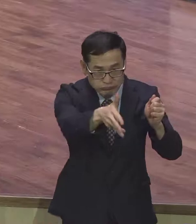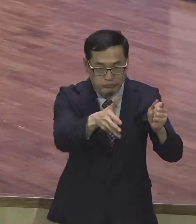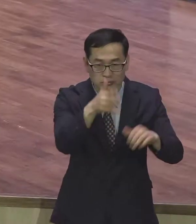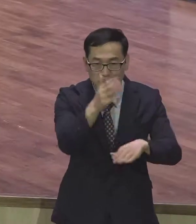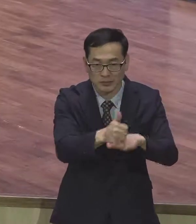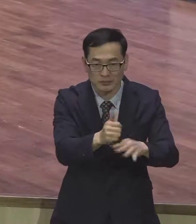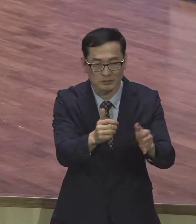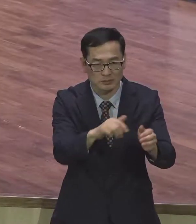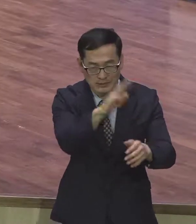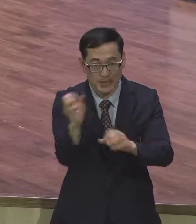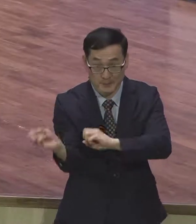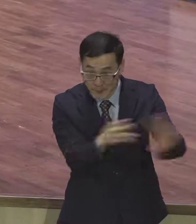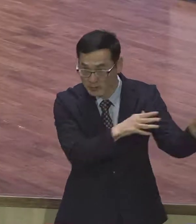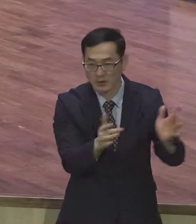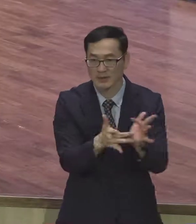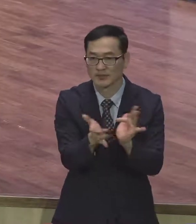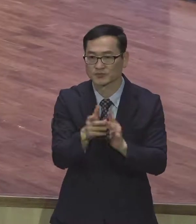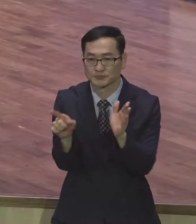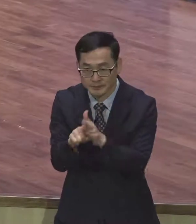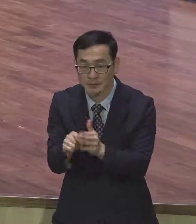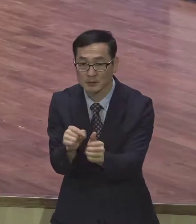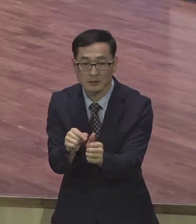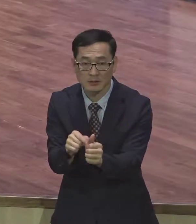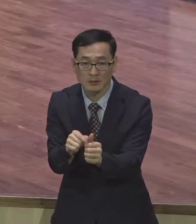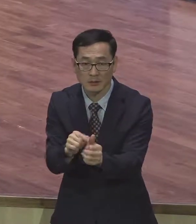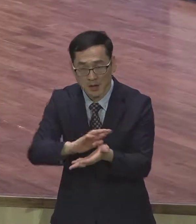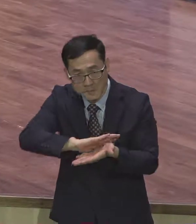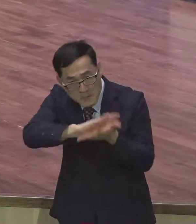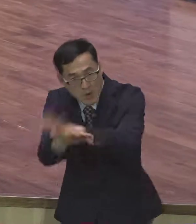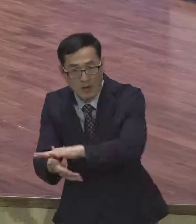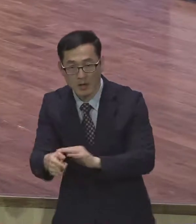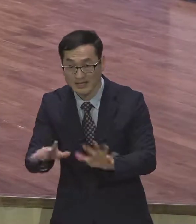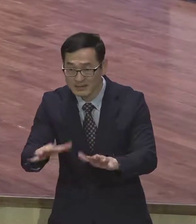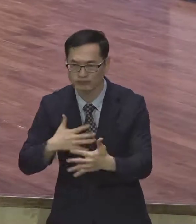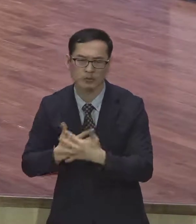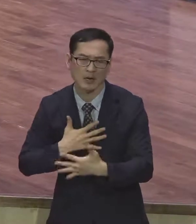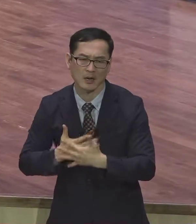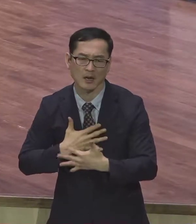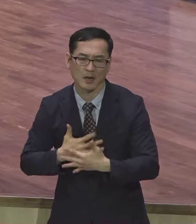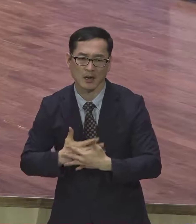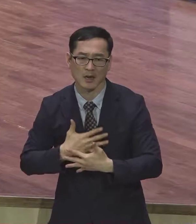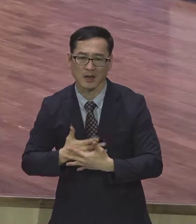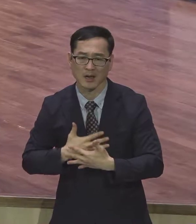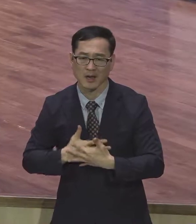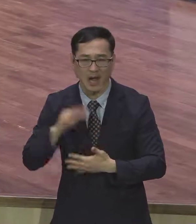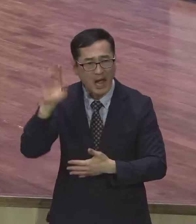얼마나 큰 변합니까 얼마나 불안하겠어요 지금 돌아와가지고 묻고 살 줄도 없는데 지금